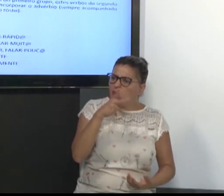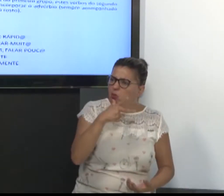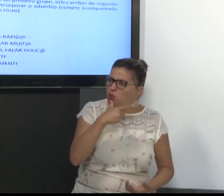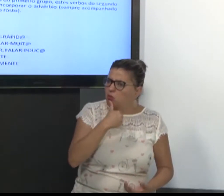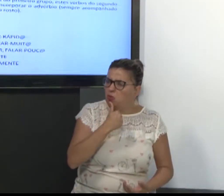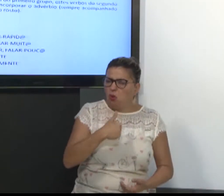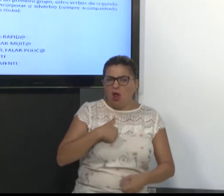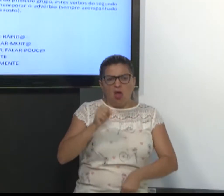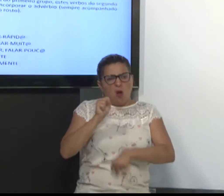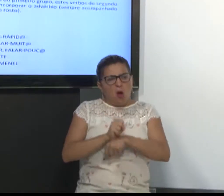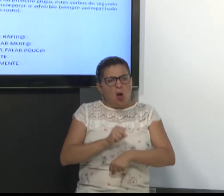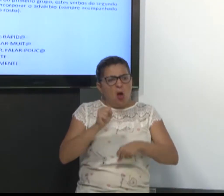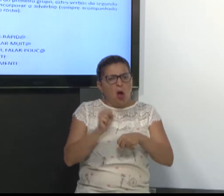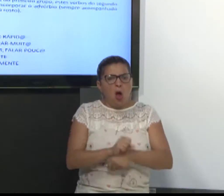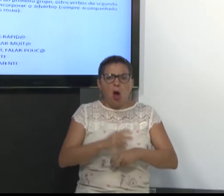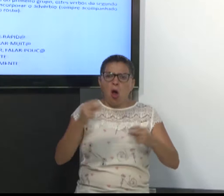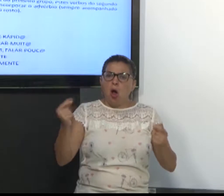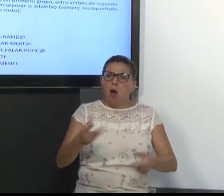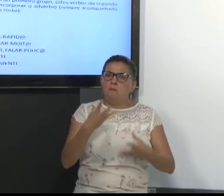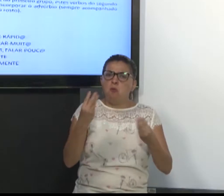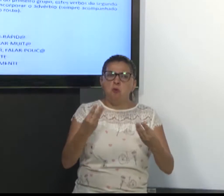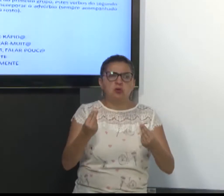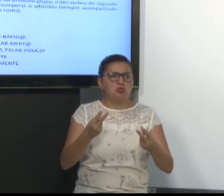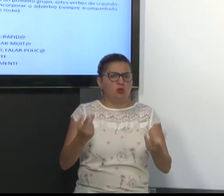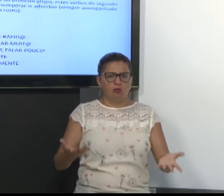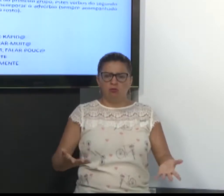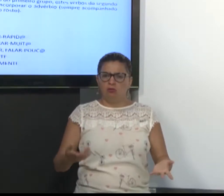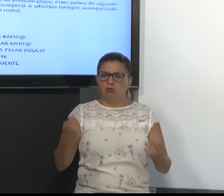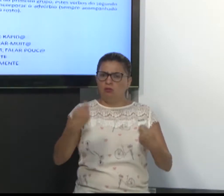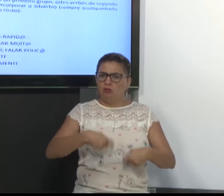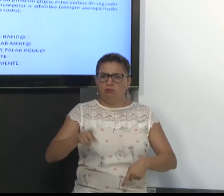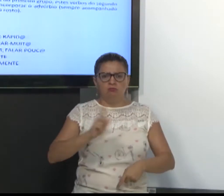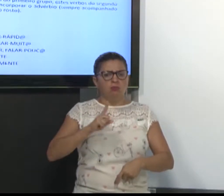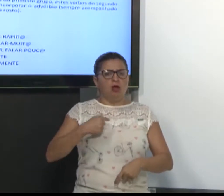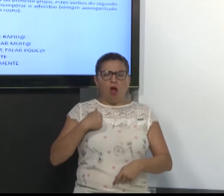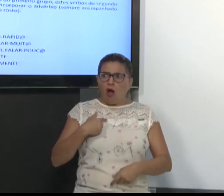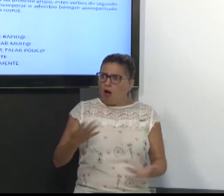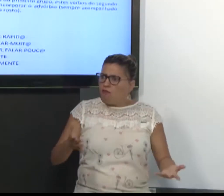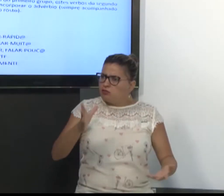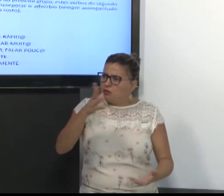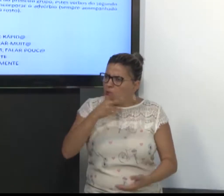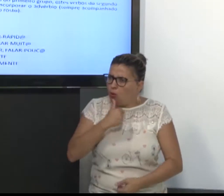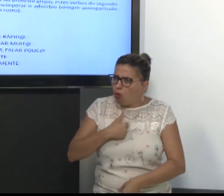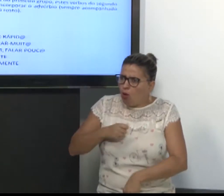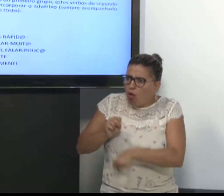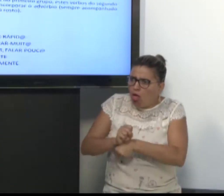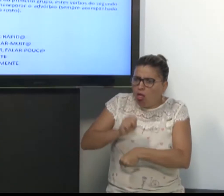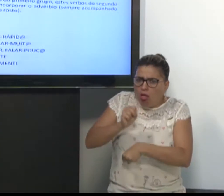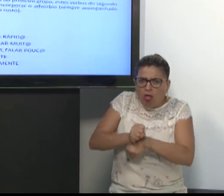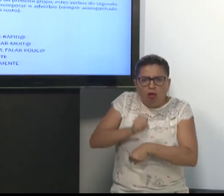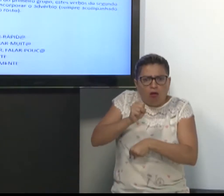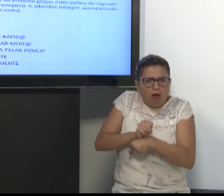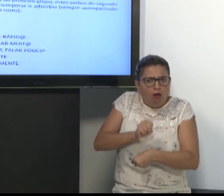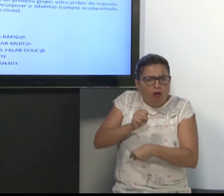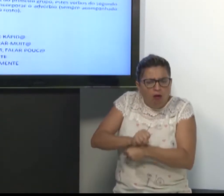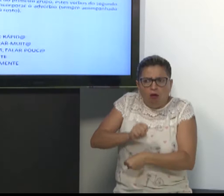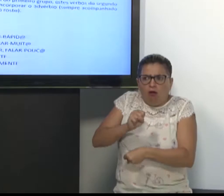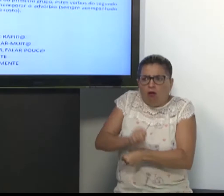Nossa. Você demorou muito. Eu fiquei aqui, ó. Por muito tempo esperando. Não precisa. Você demorou e eu estou esperando. Esperando.